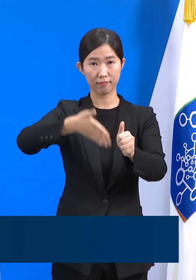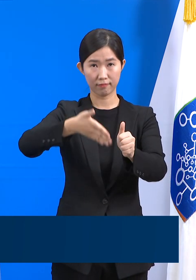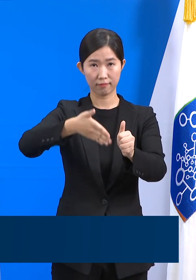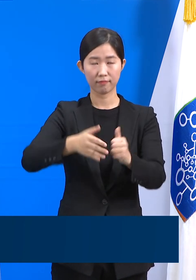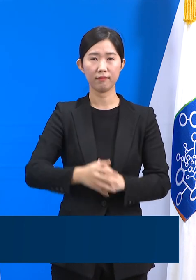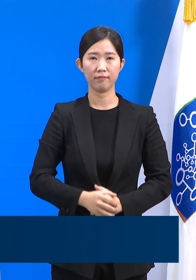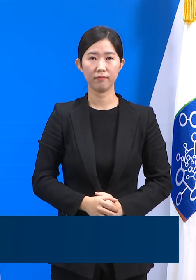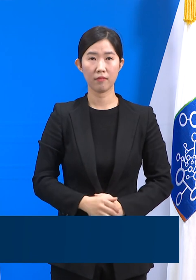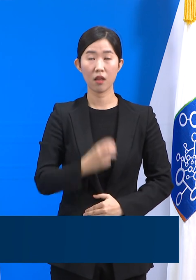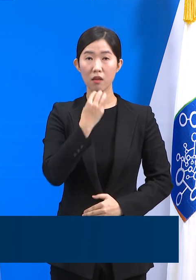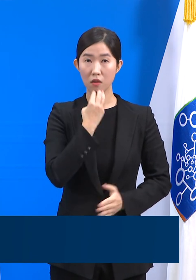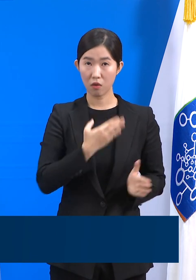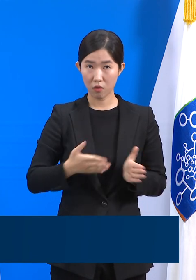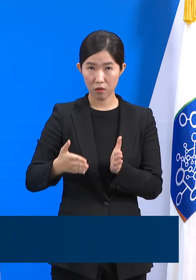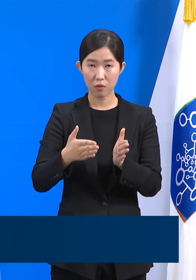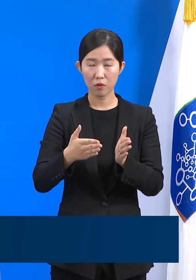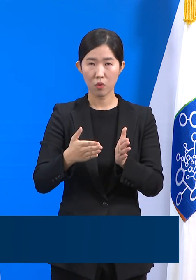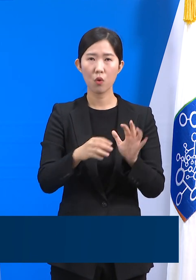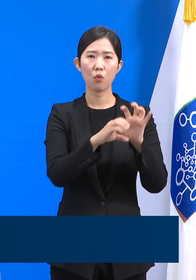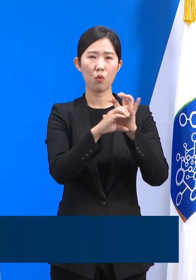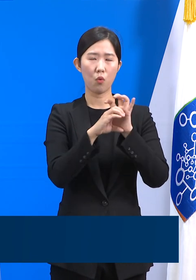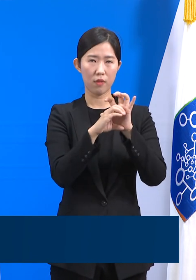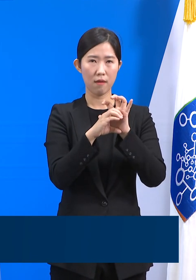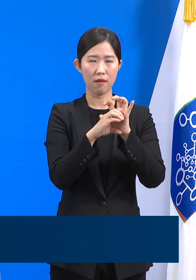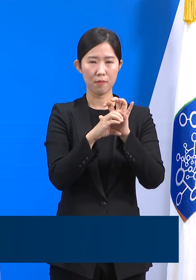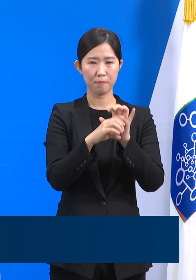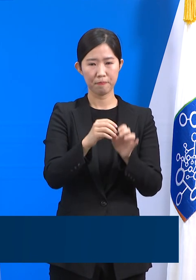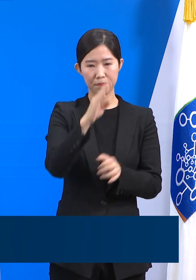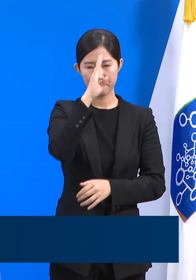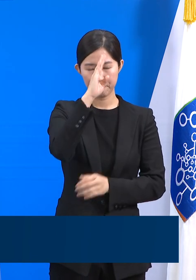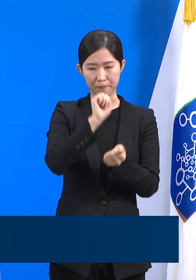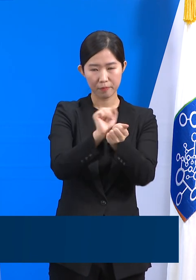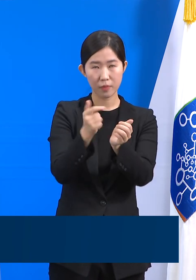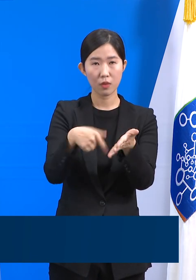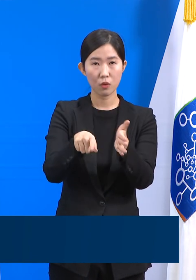경기도 역시 코로나19 방역 대책에 더욱 최선을 다하겠습니다.